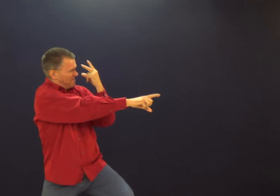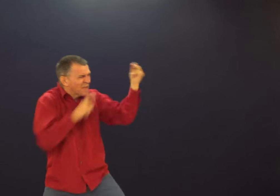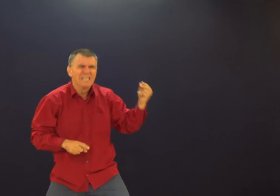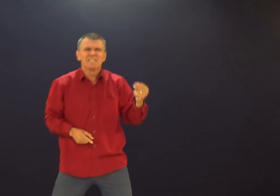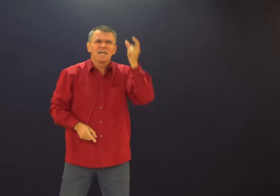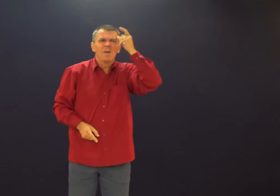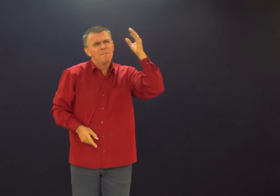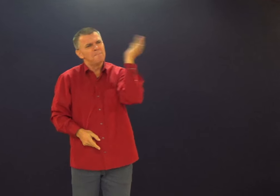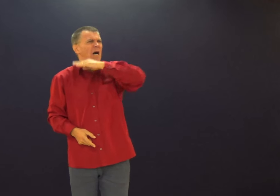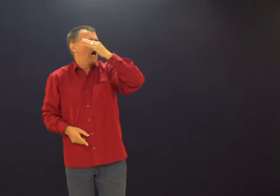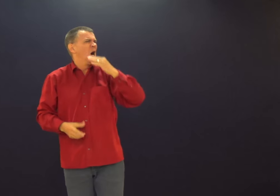precisa.